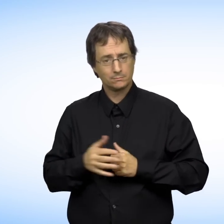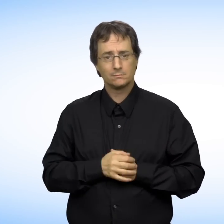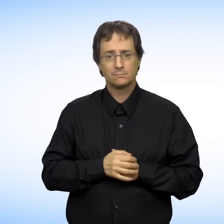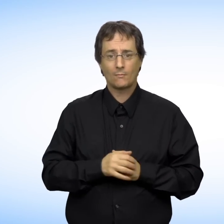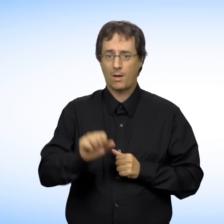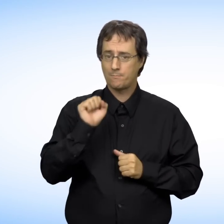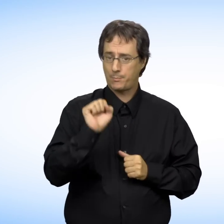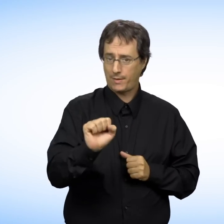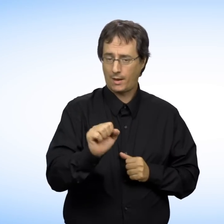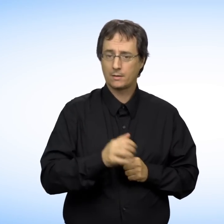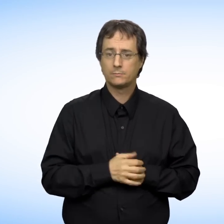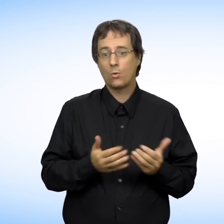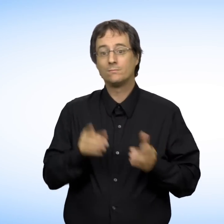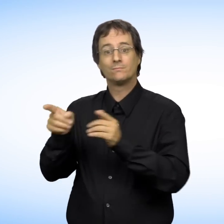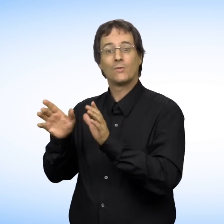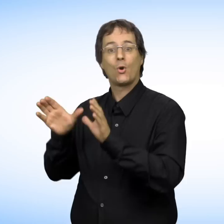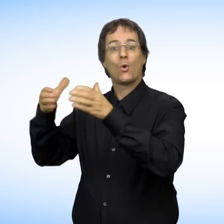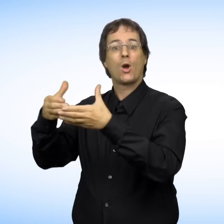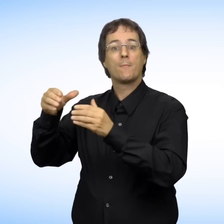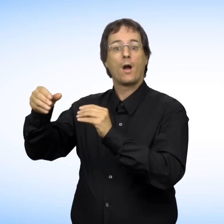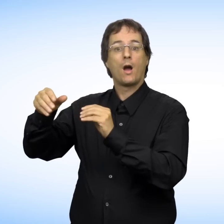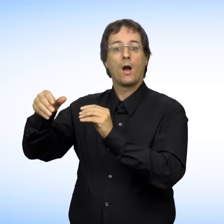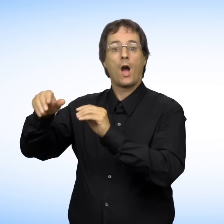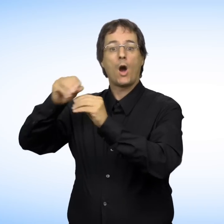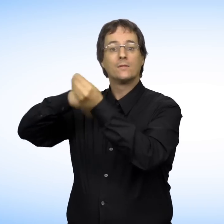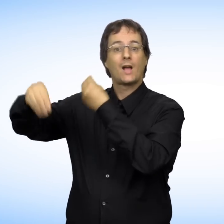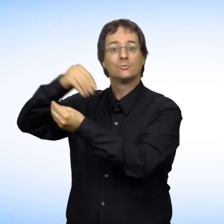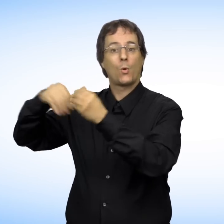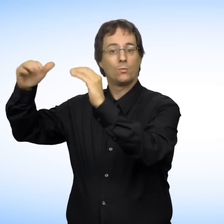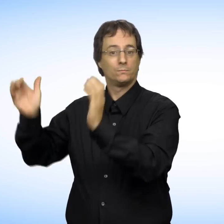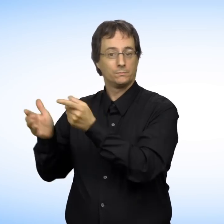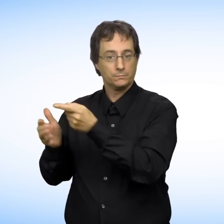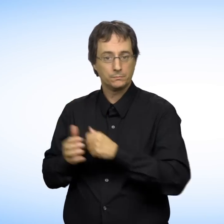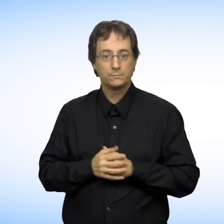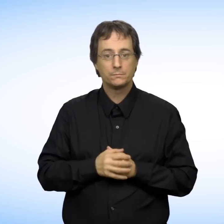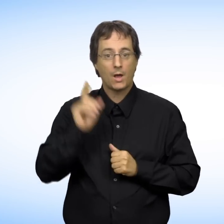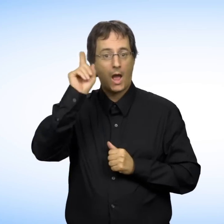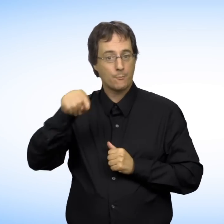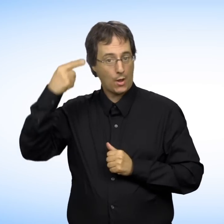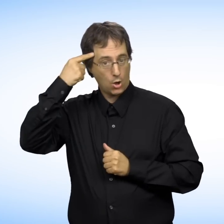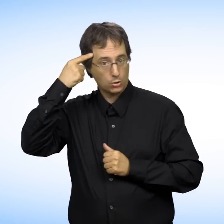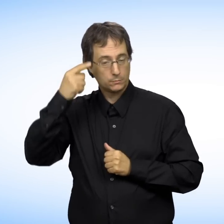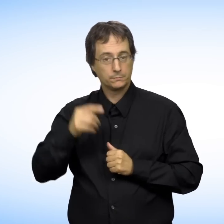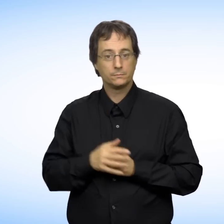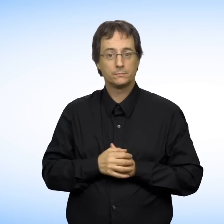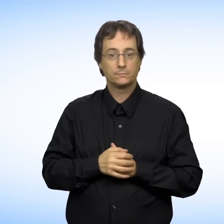voisin, un propriétaire ou par une organisation, un employeur,